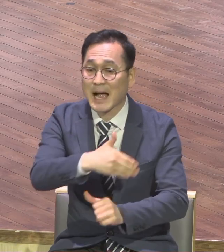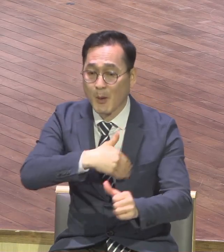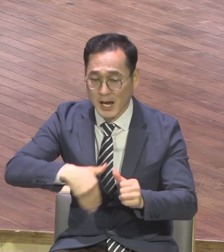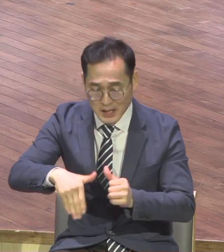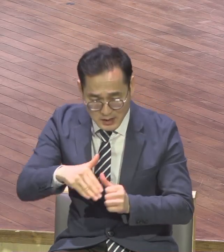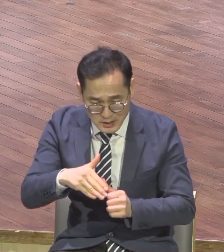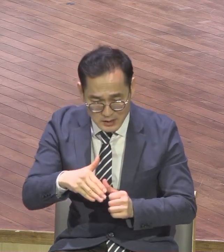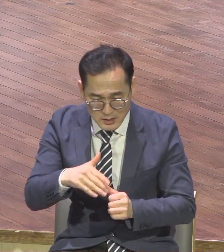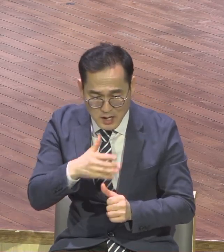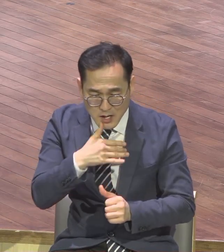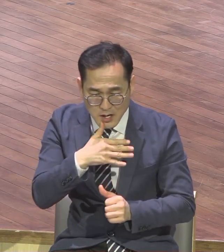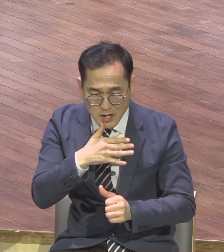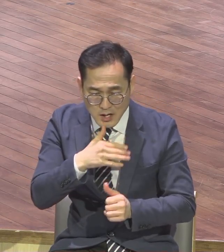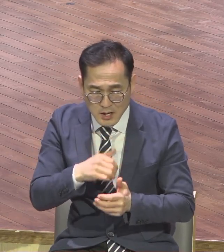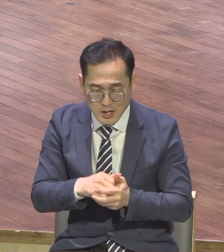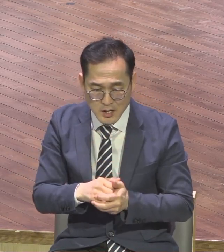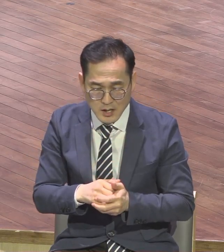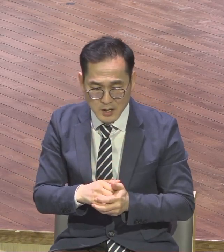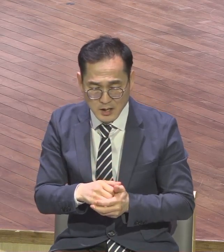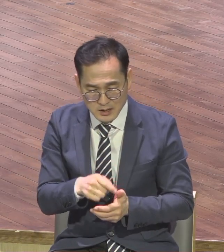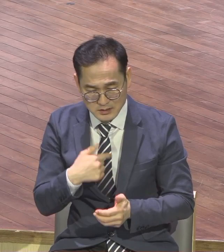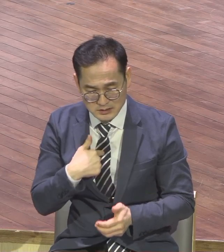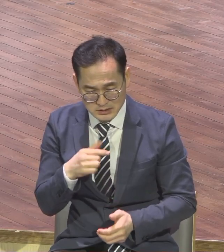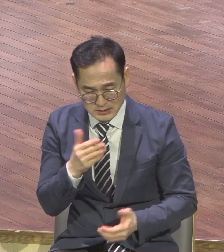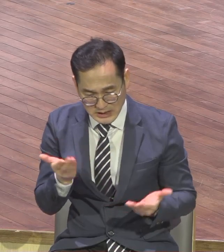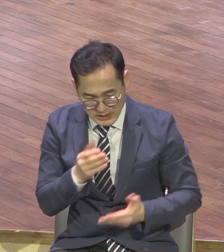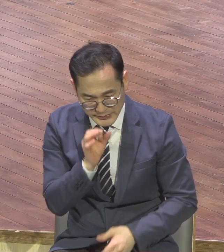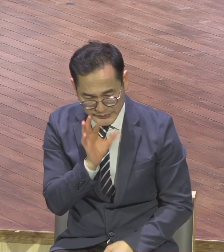전적으로 하나님께 고소해라 이 말이에요